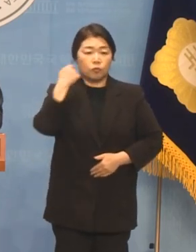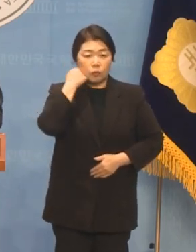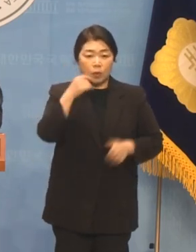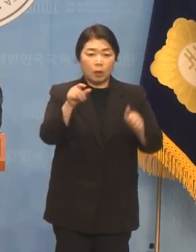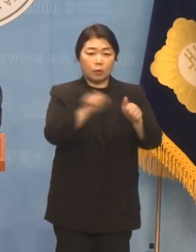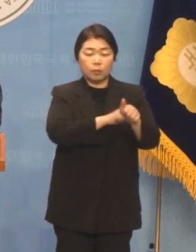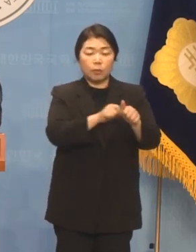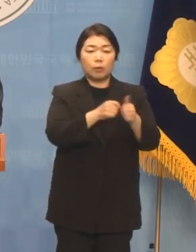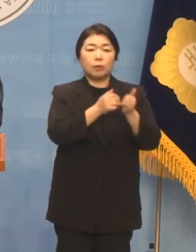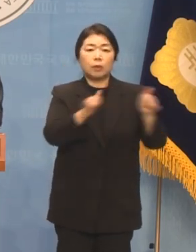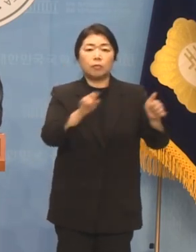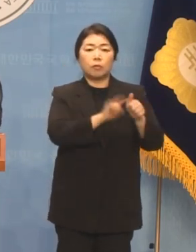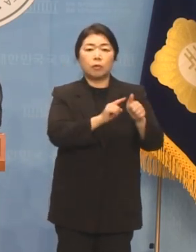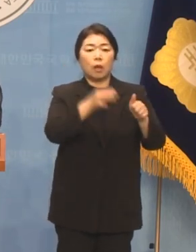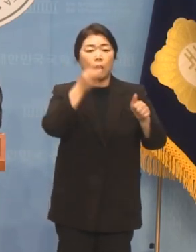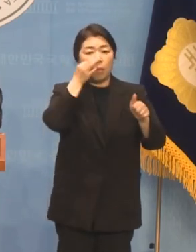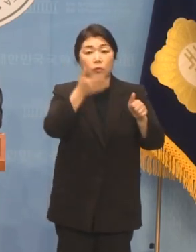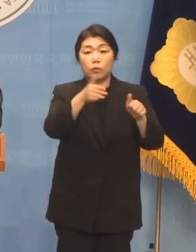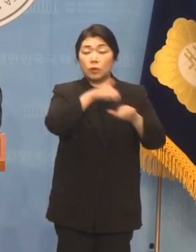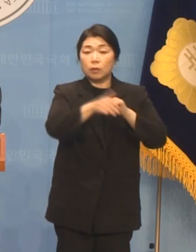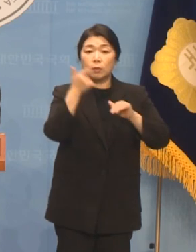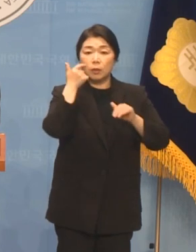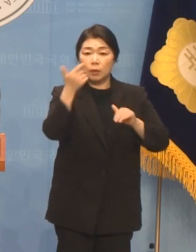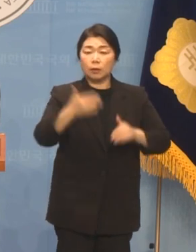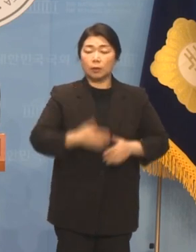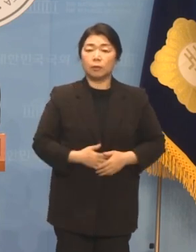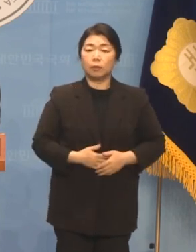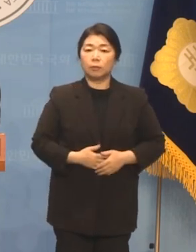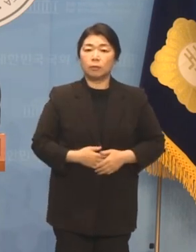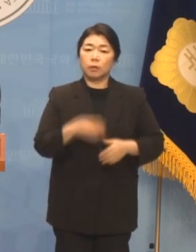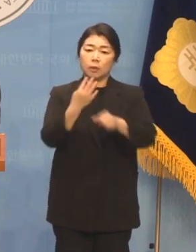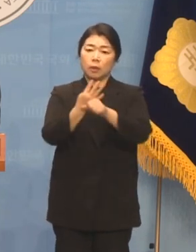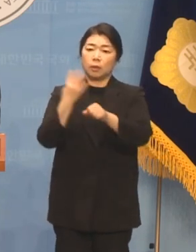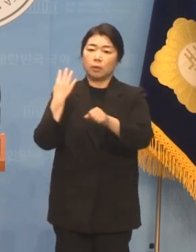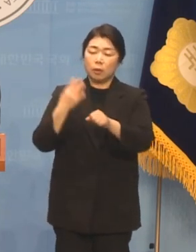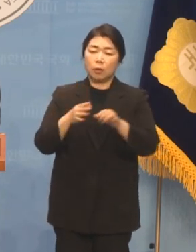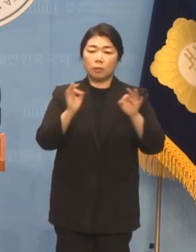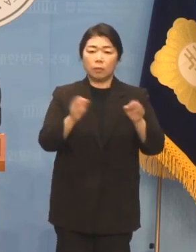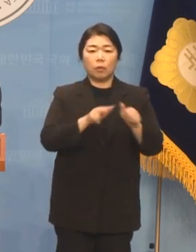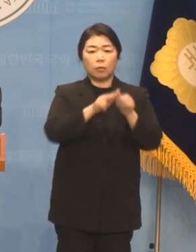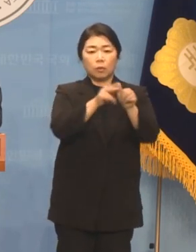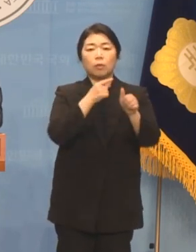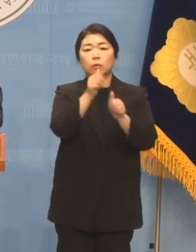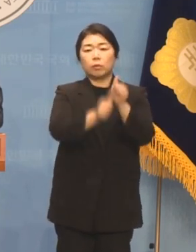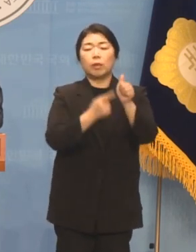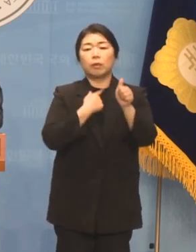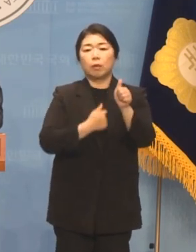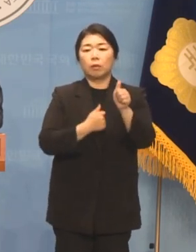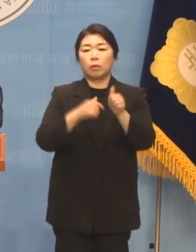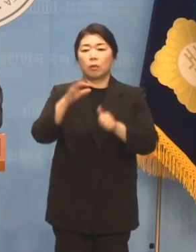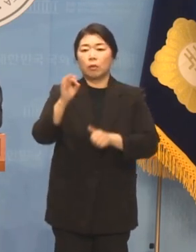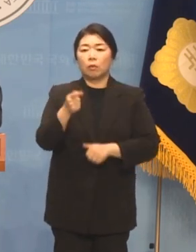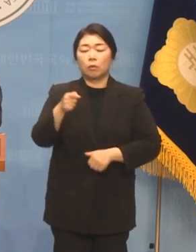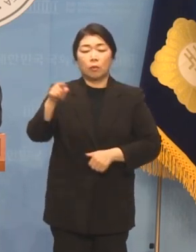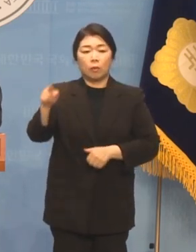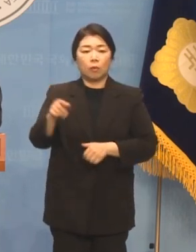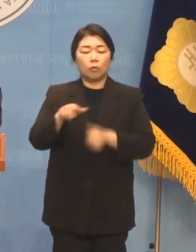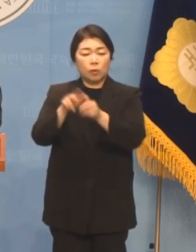위함입니까 특히 4년 전 김원희 예비후보와 경선했던 우기종 예비후보는